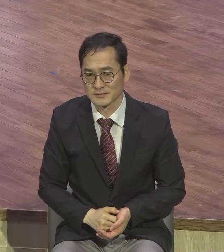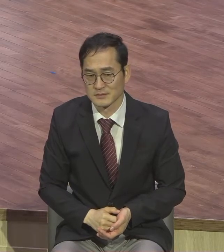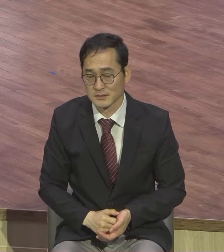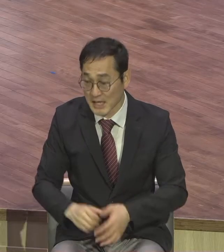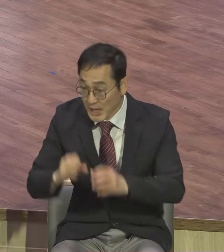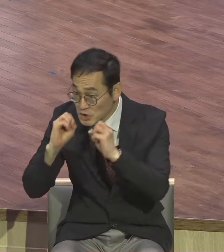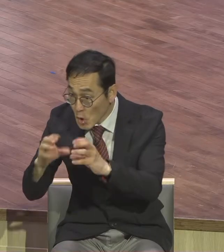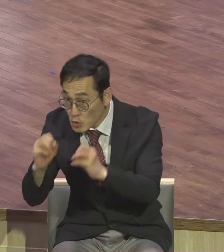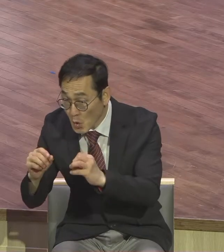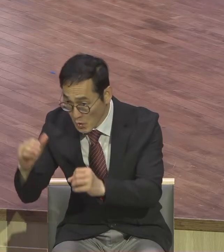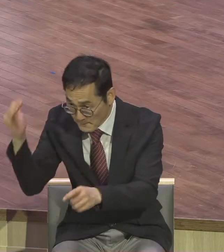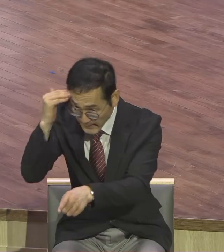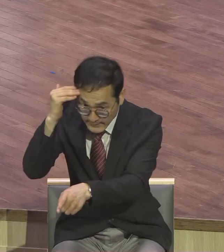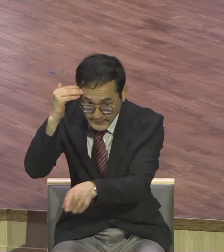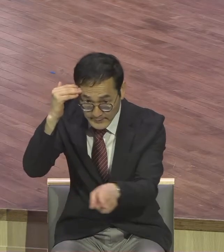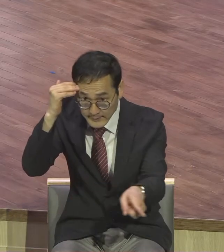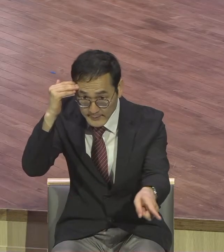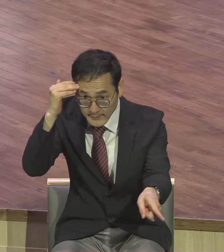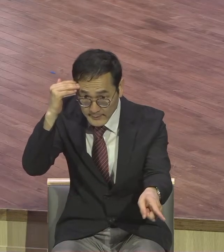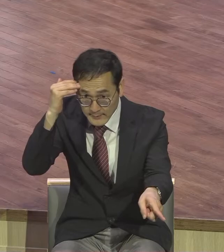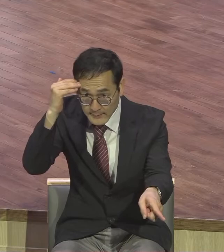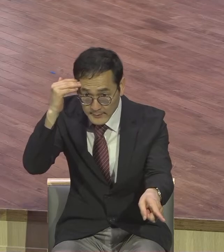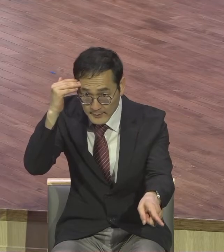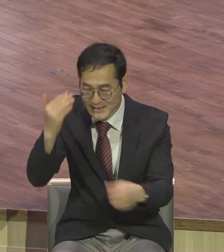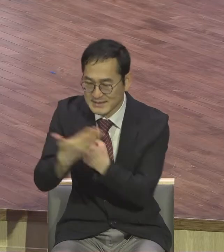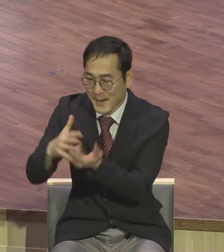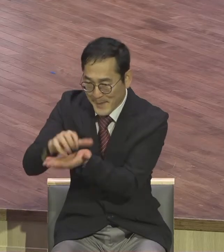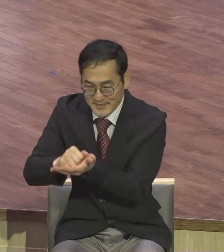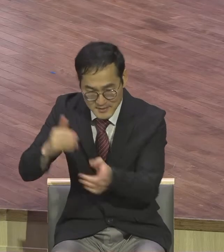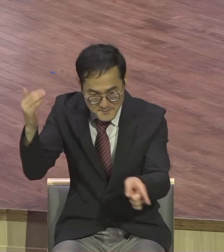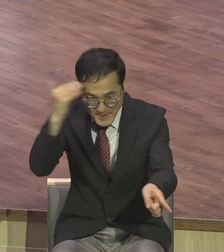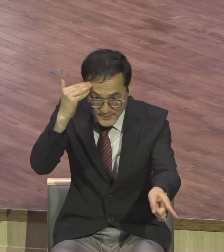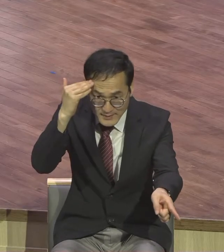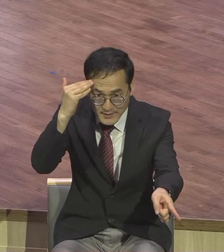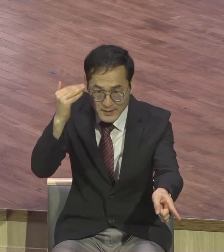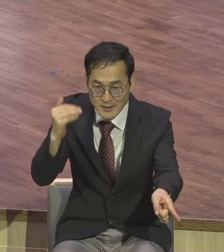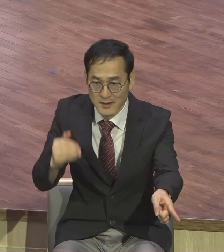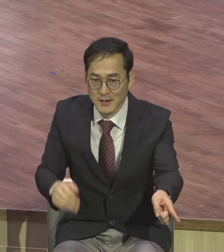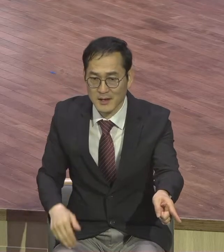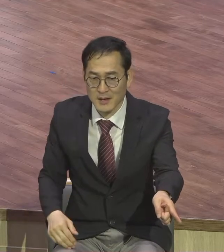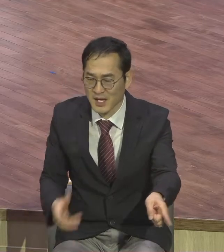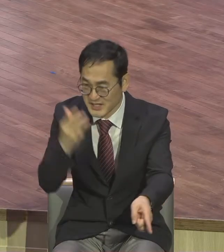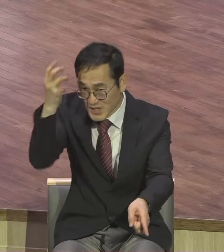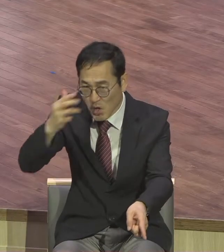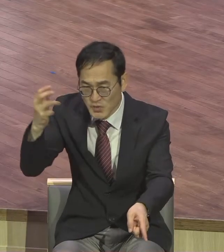은혜 받는 것을 막았다. 헌신을 막았다. 성령해방제는 용서가 없습니다.